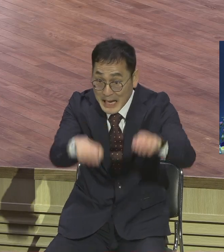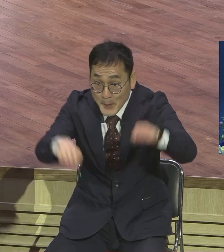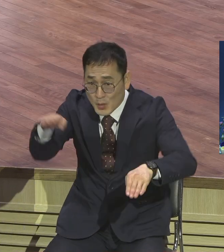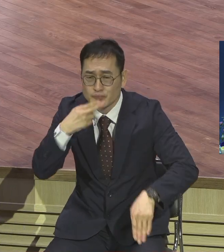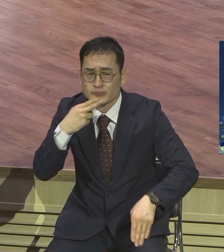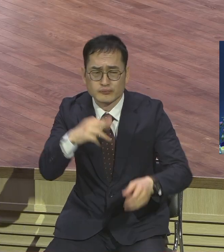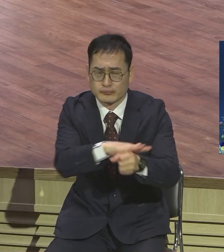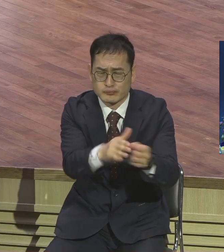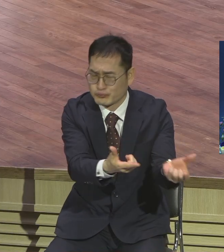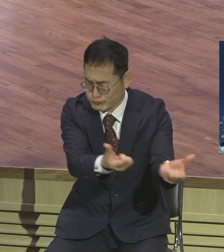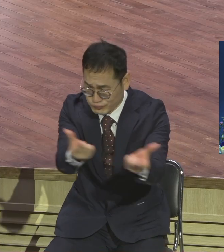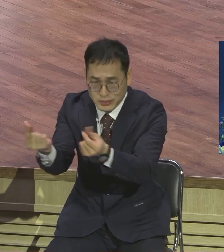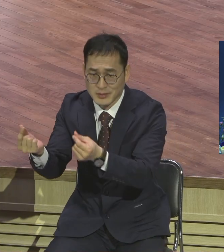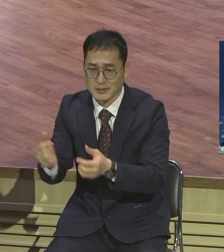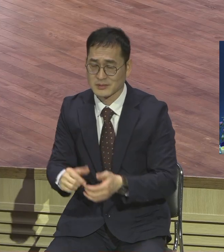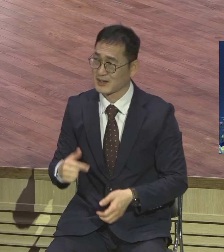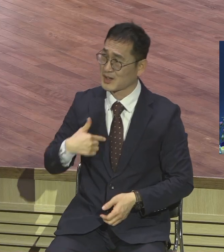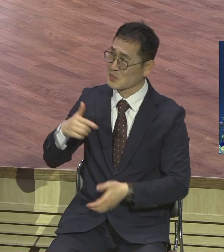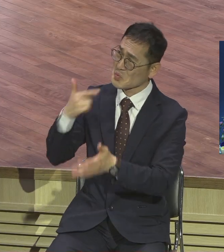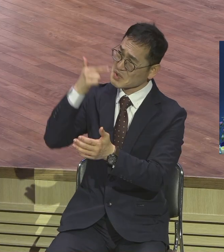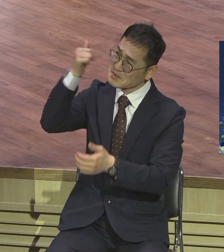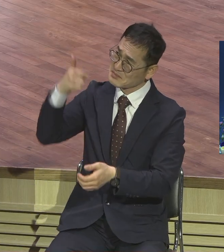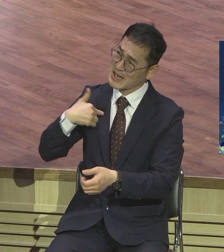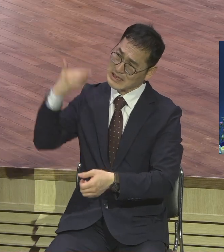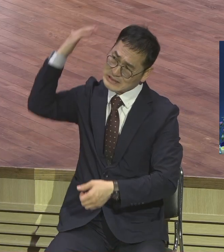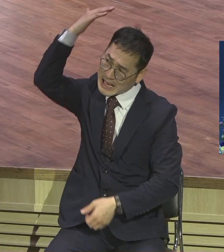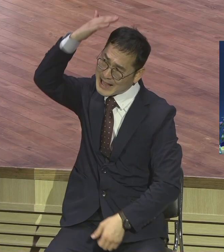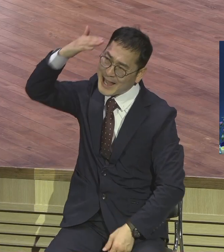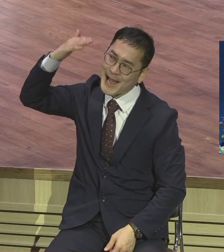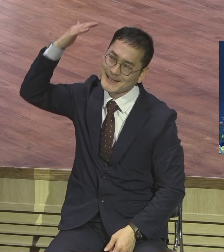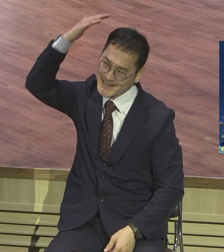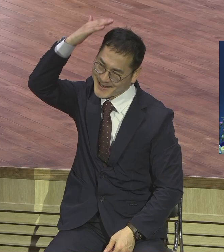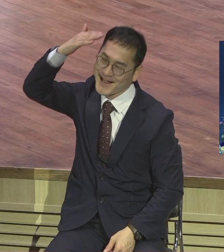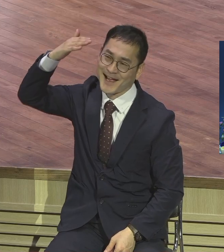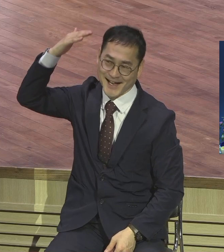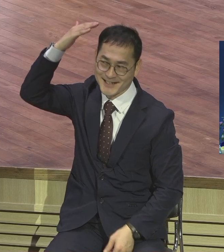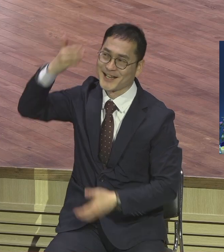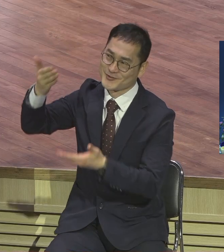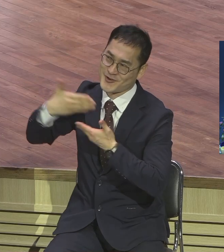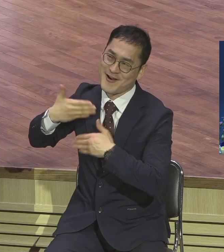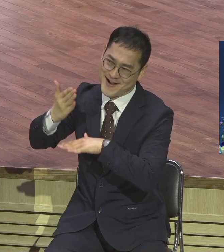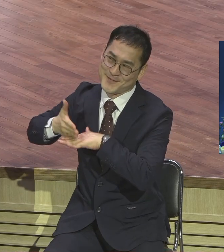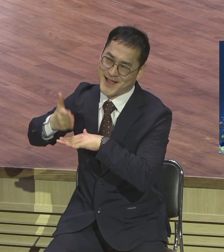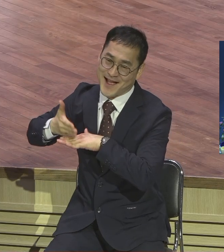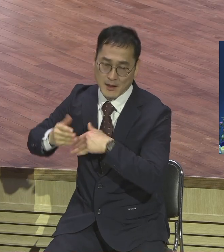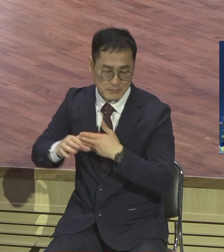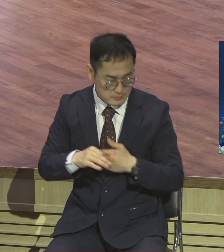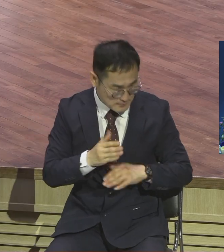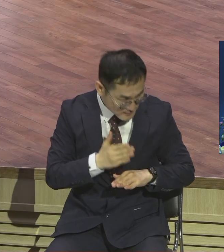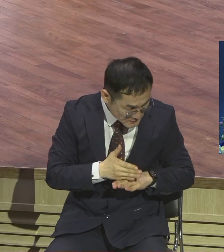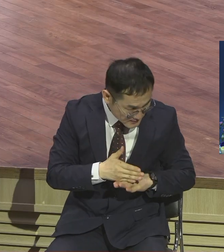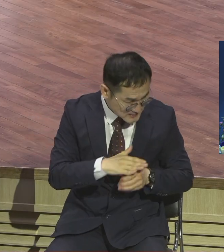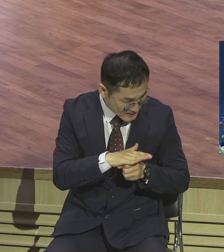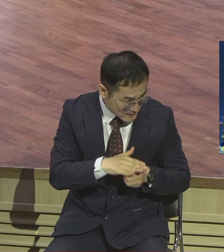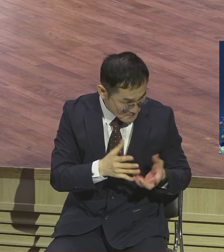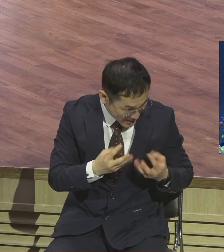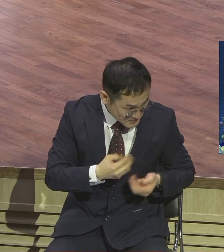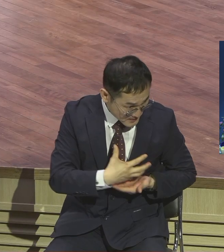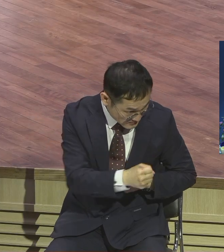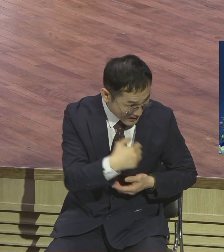목사님 나를 사랑해 나를 사랑할 거야라고 느껴지는 사람을 내가 또 사랑하게 돼요 왜냐 아 저 사람이 나를 사랑하구나